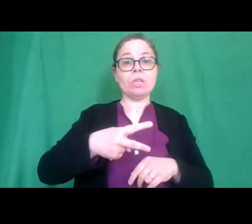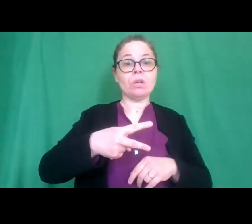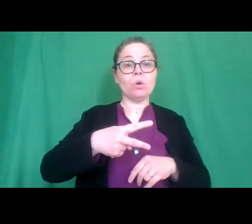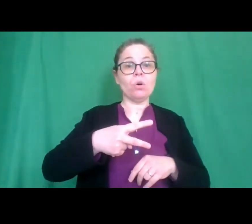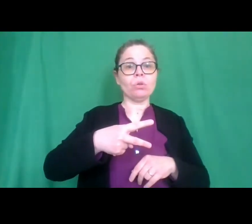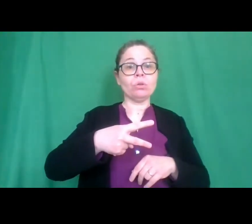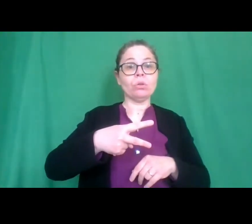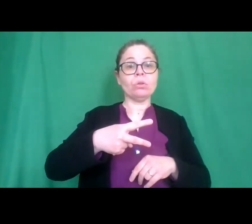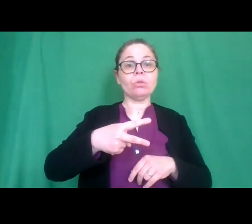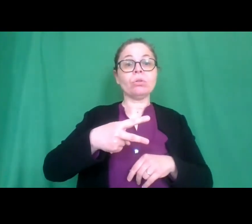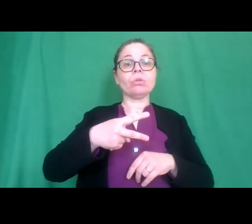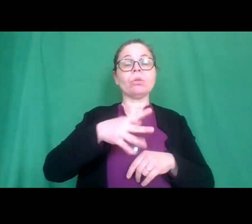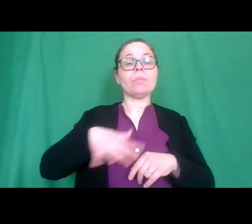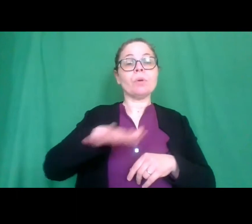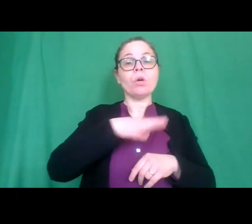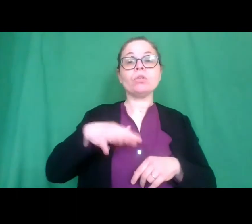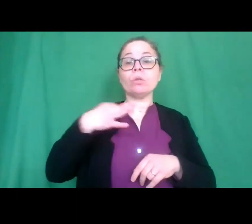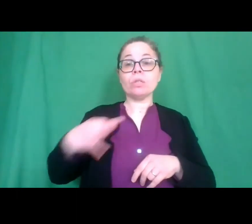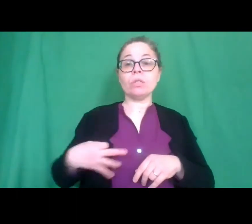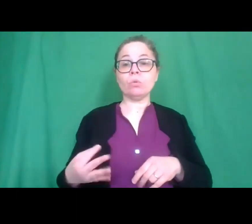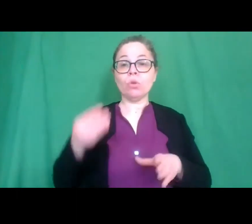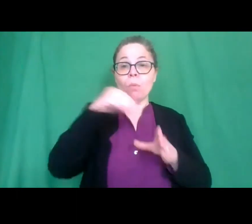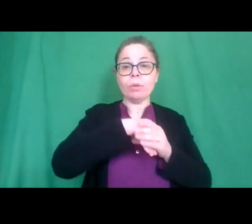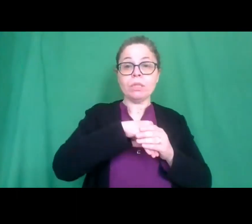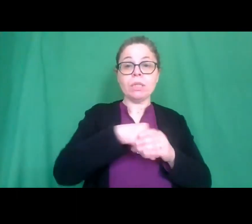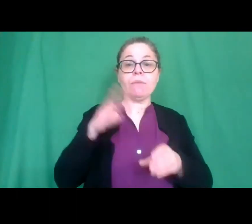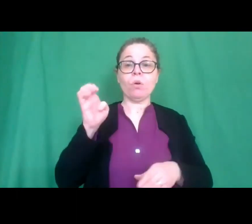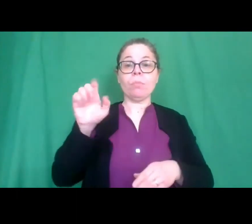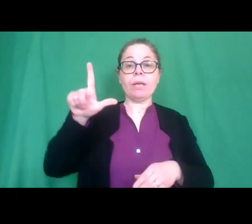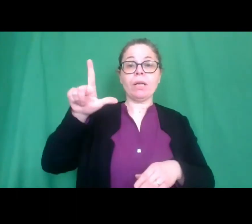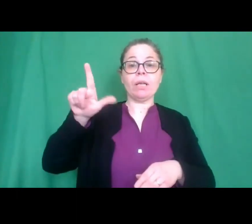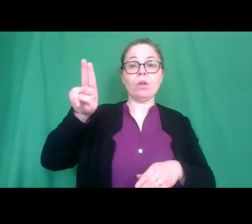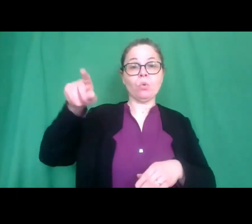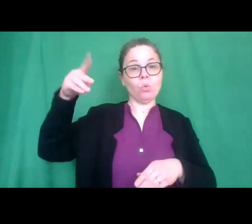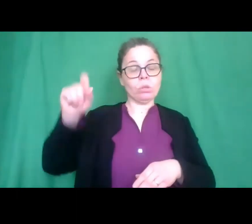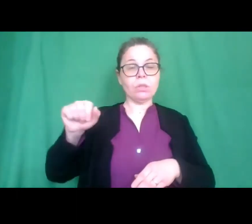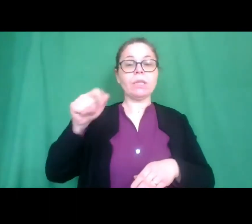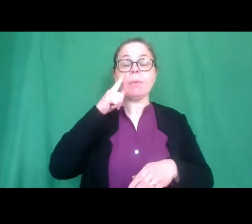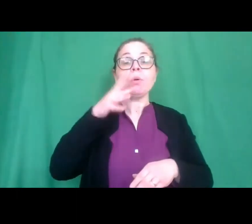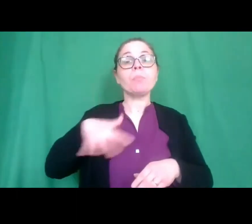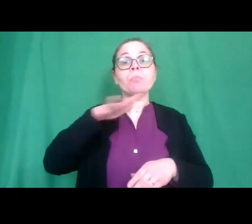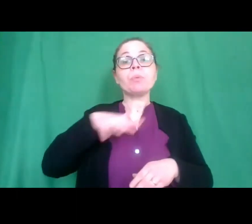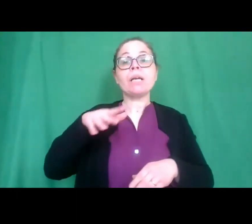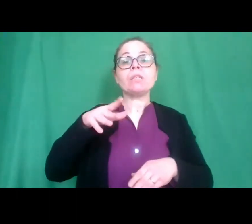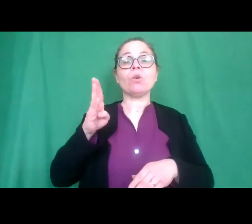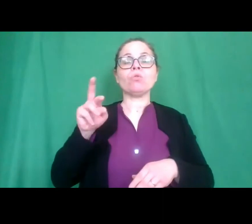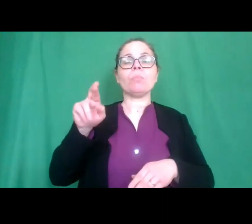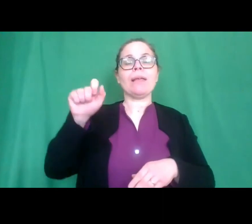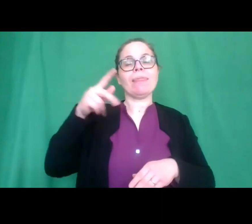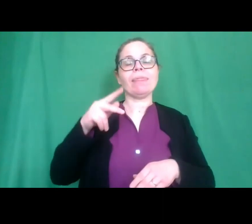abbiamo l'istituto comprensivo Belludi di Piazzola sul Piazzola sul Brenta Padova la classe